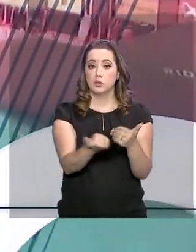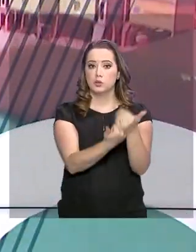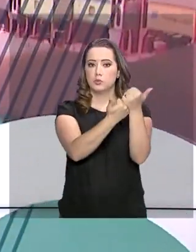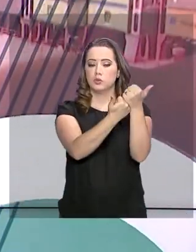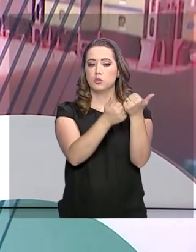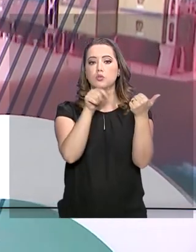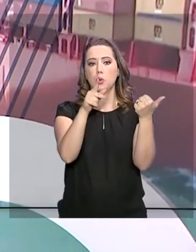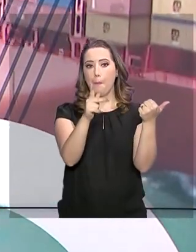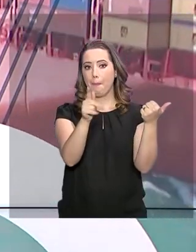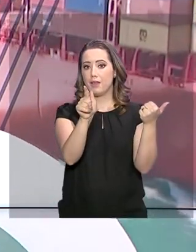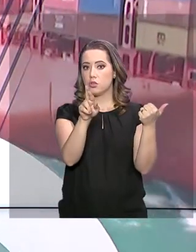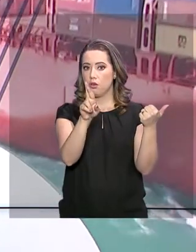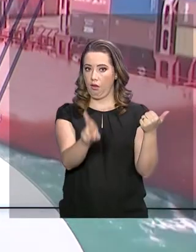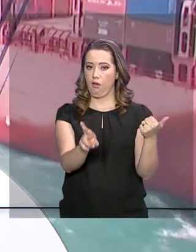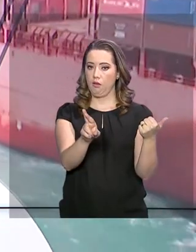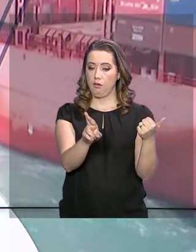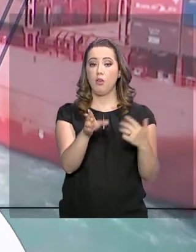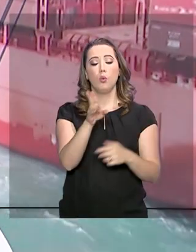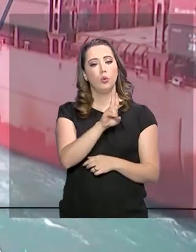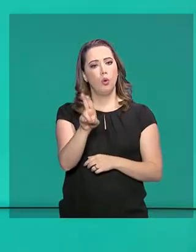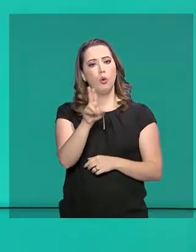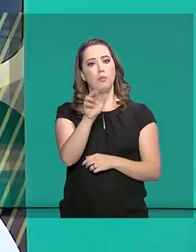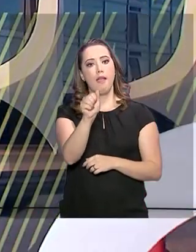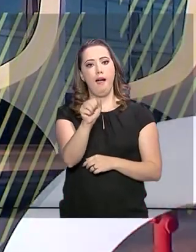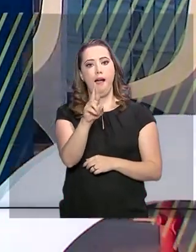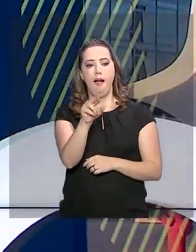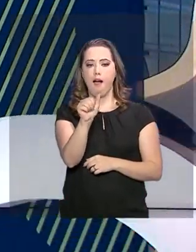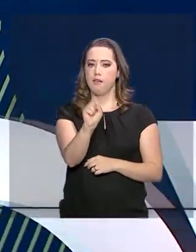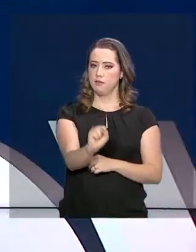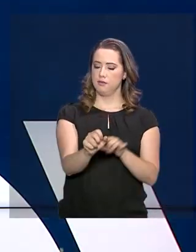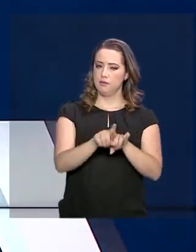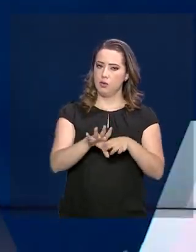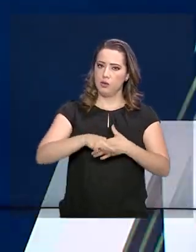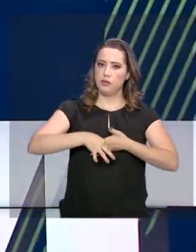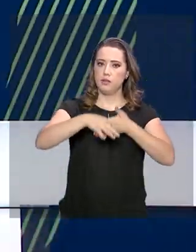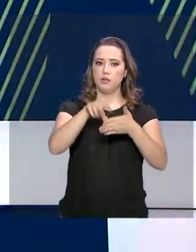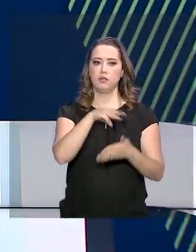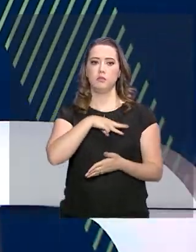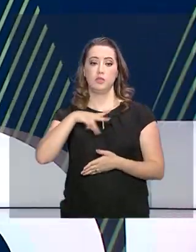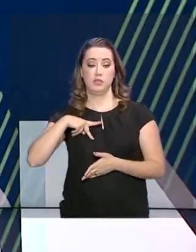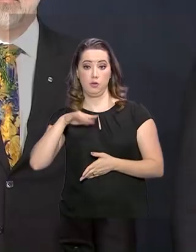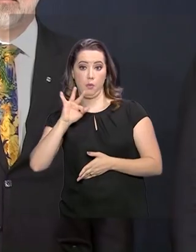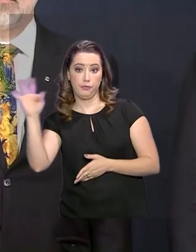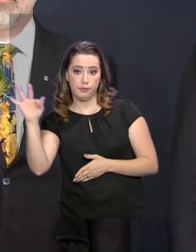Procurador-Geral da República. Augusto Aras passa a comandar o Ministério Público Federal.